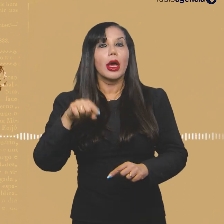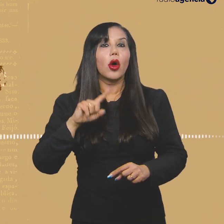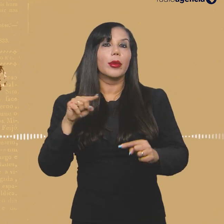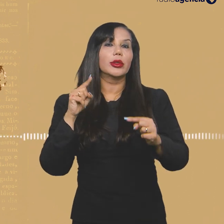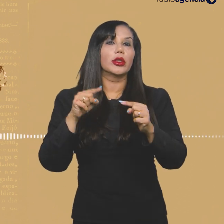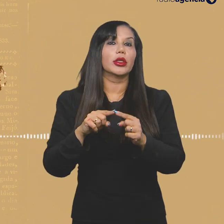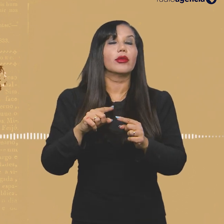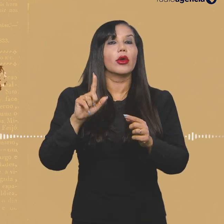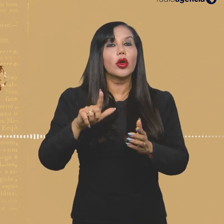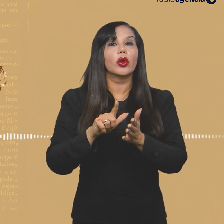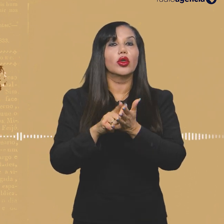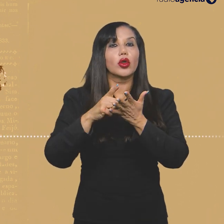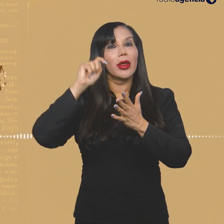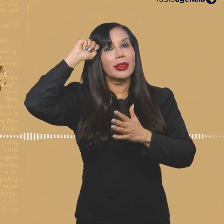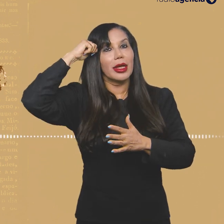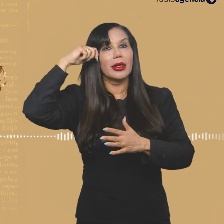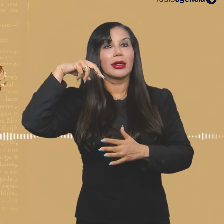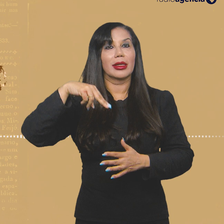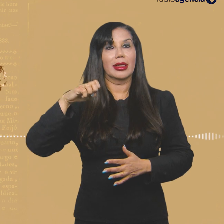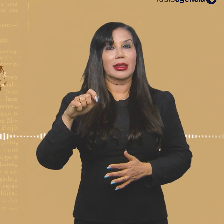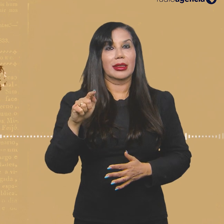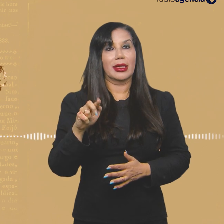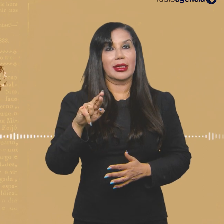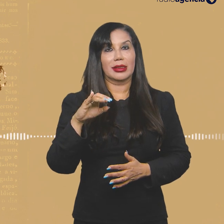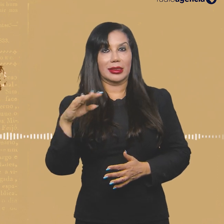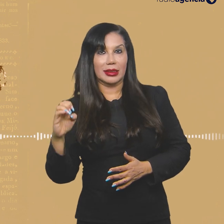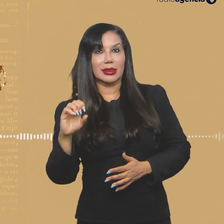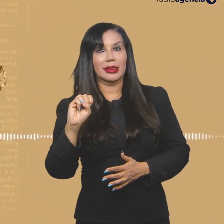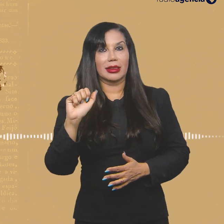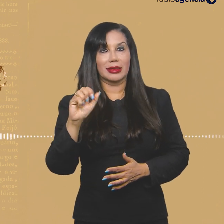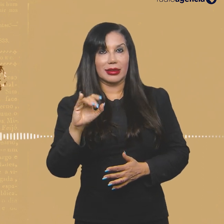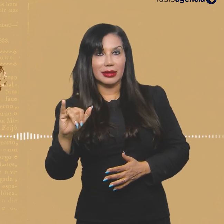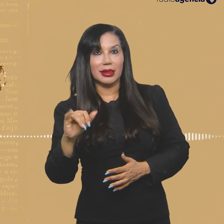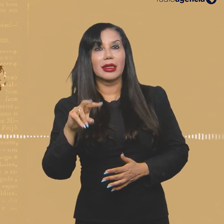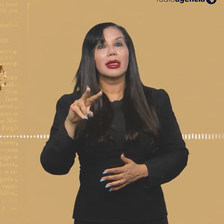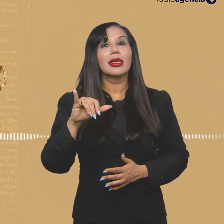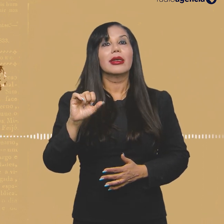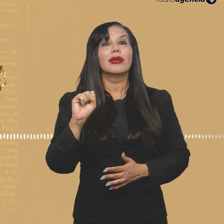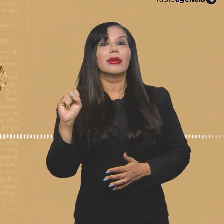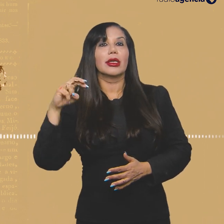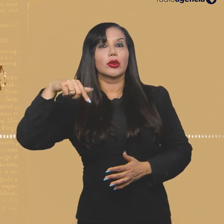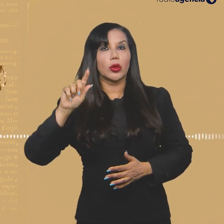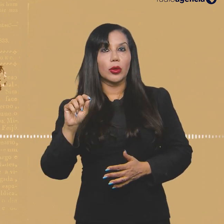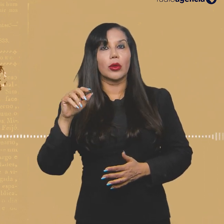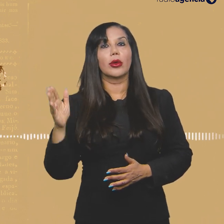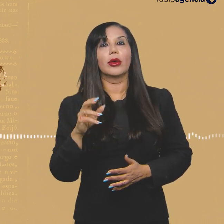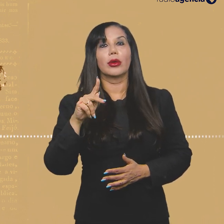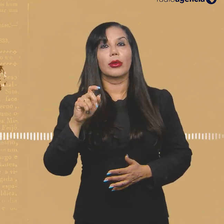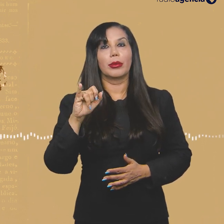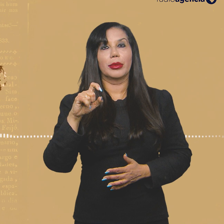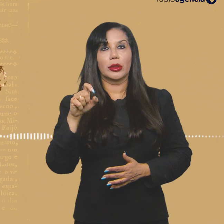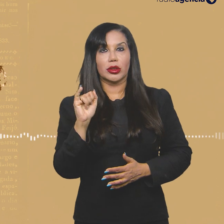tivemos Tição, Objetivo, Jor Negro, Negrice, Usaci, Bizungo e Pichain.